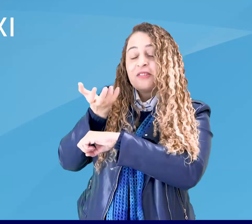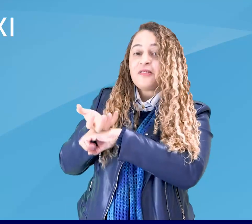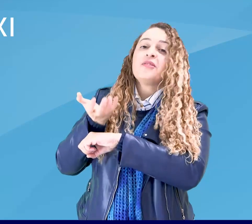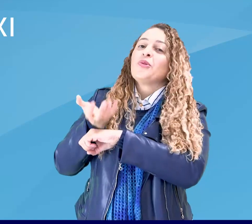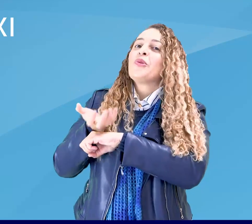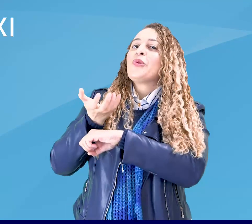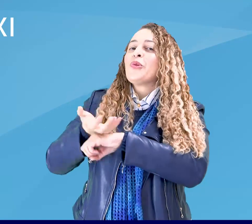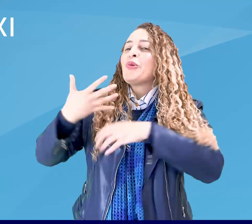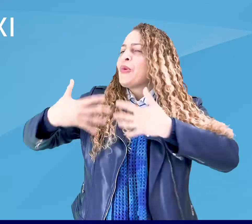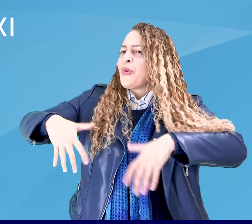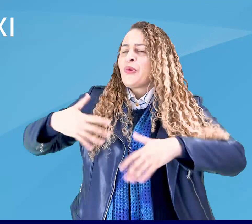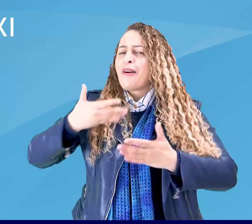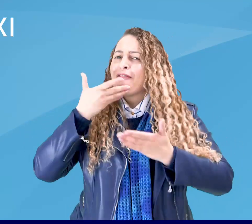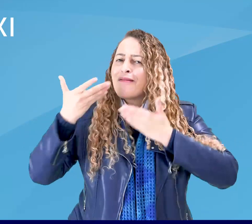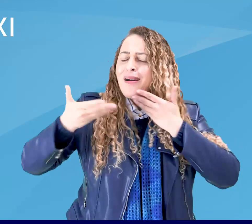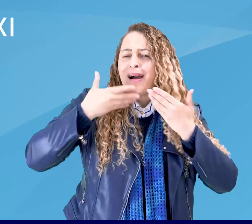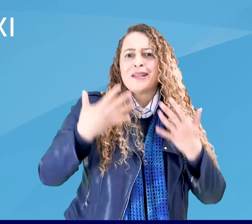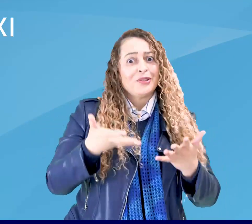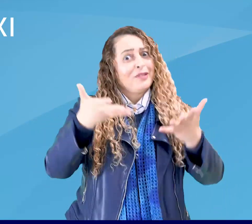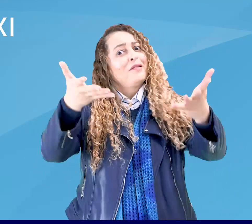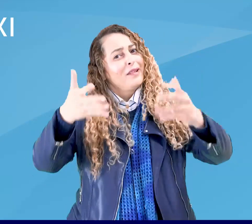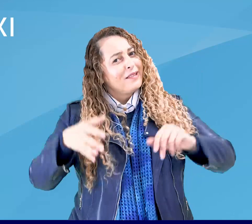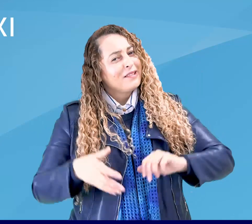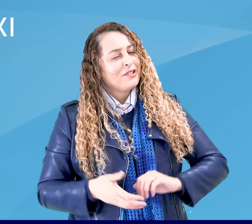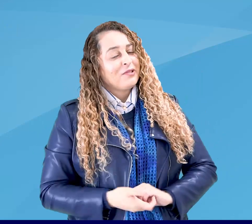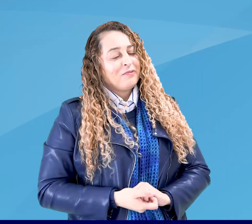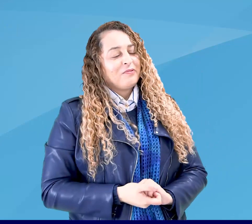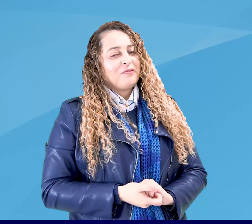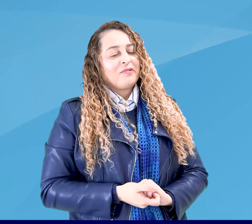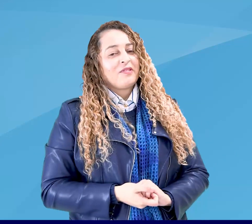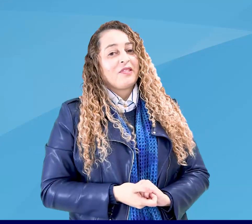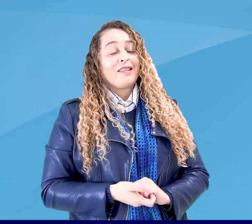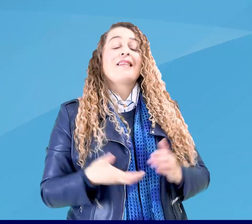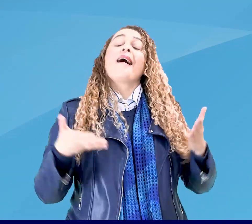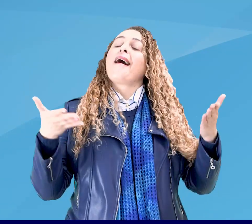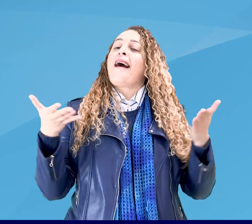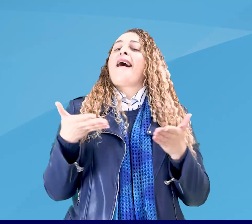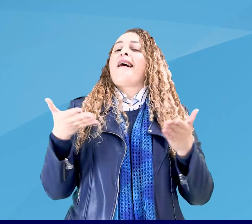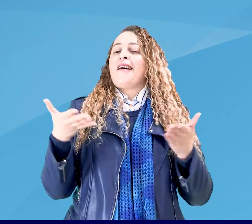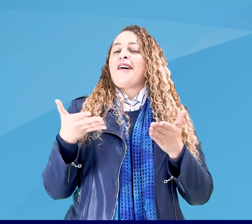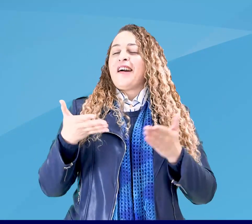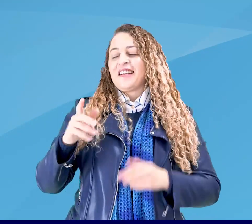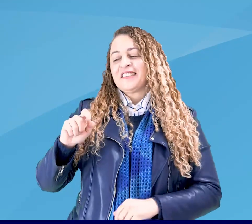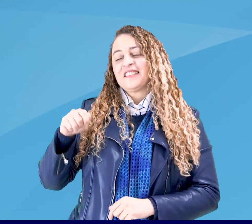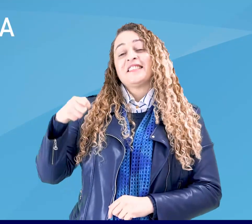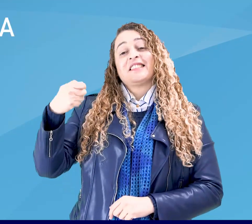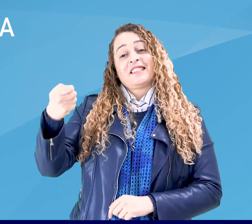Muito fácil, não é mesmo? E agora, o sinal de banana.